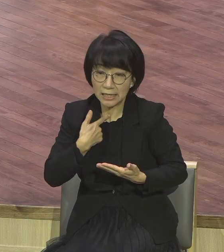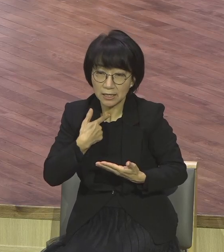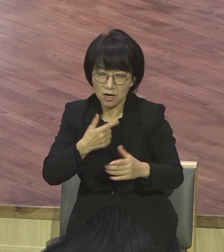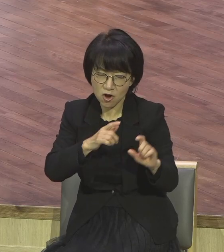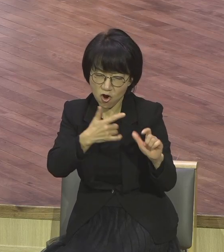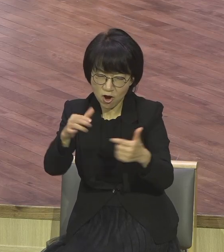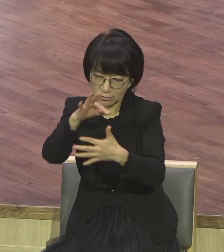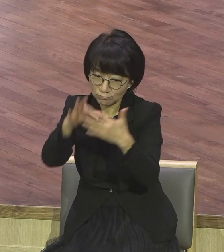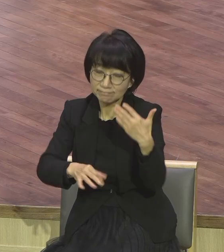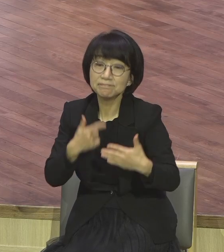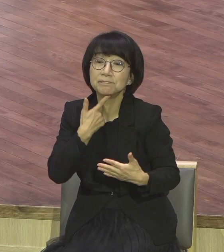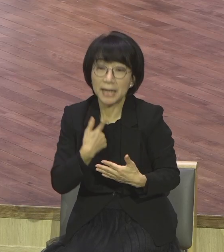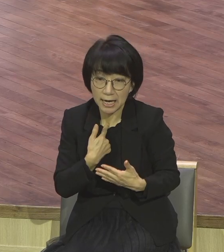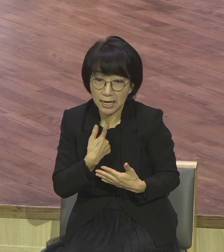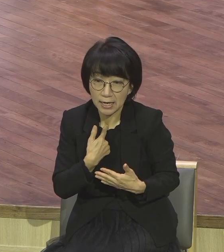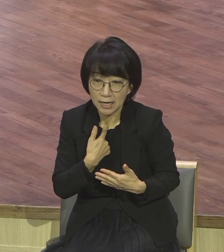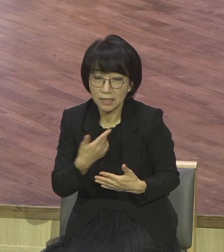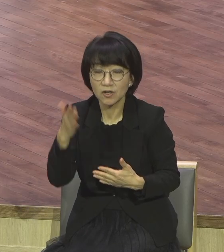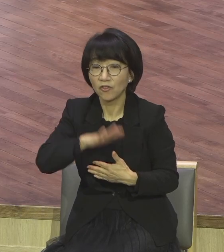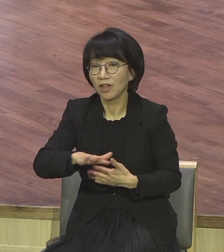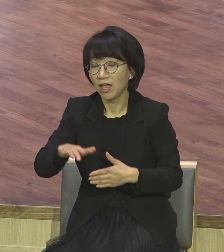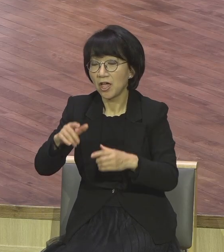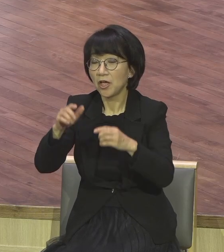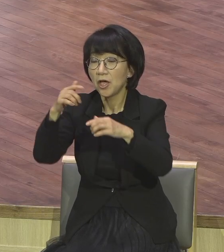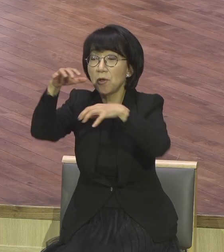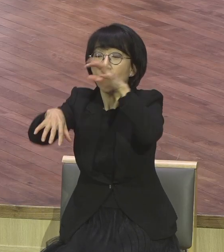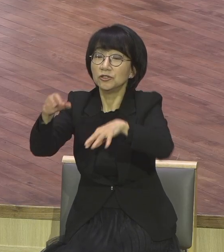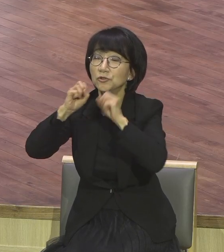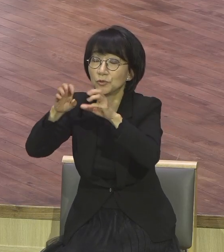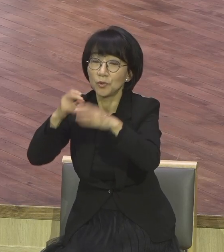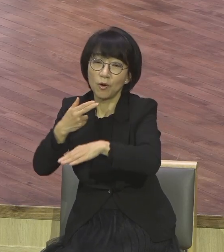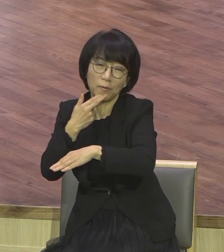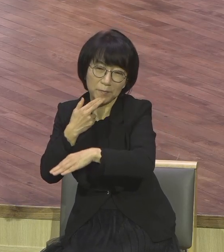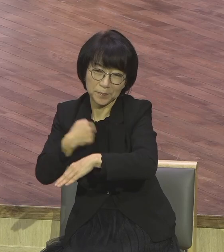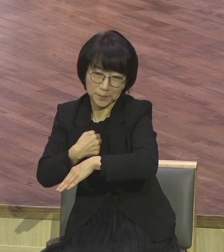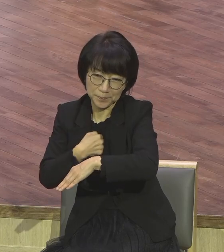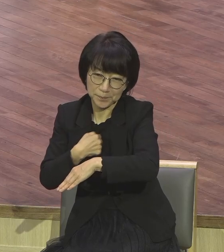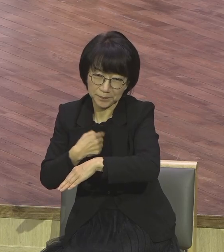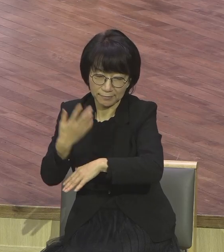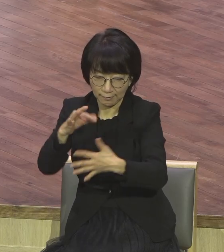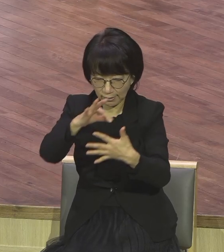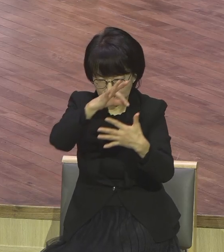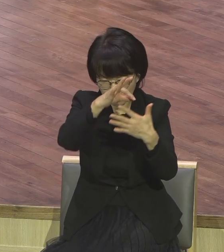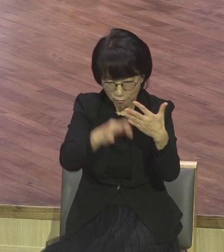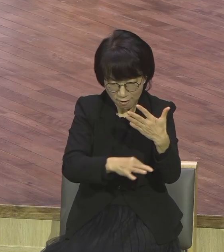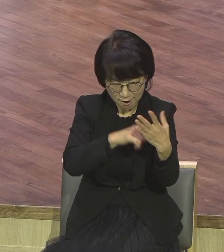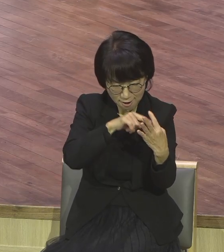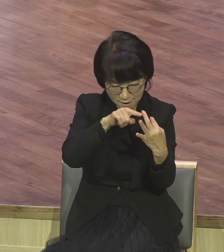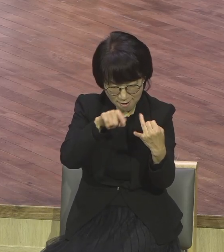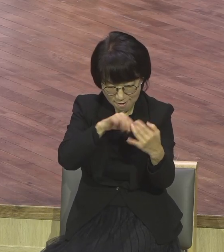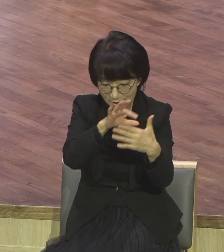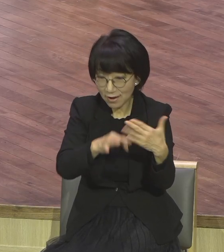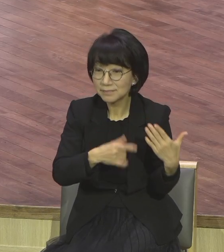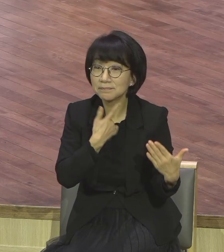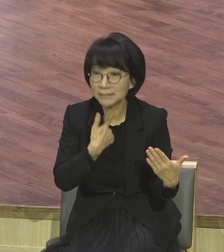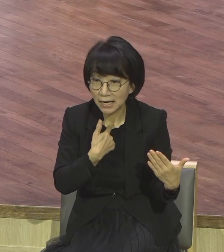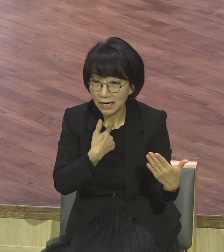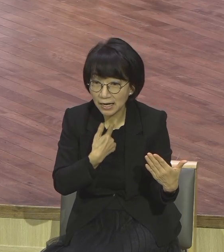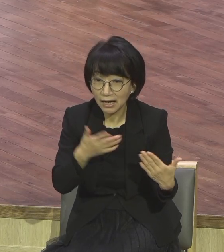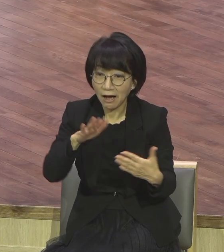그런데 현장 안 가니까 참 희한하죠 영혼 구원에 대한 갈급함과 간절함이 없으니까